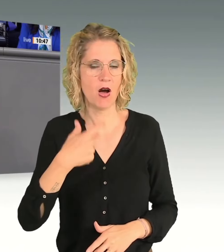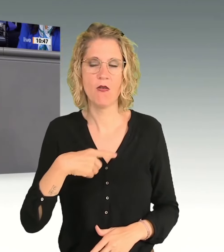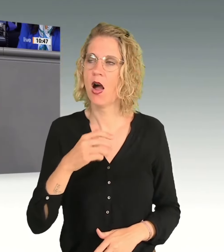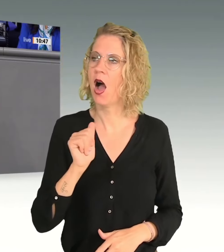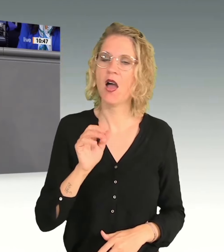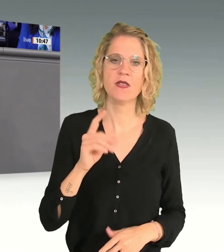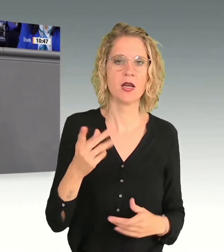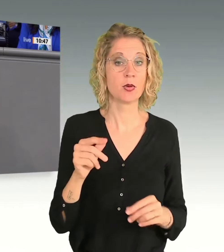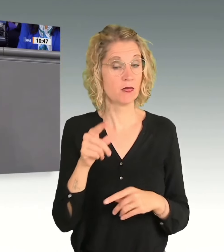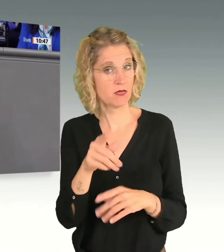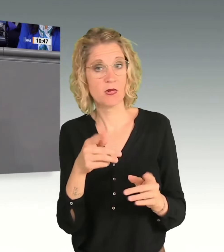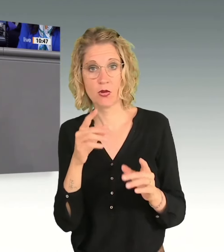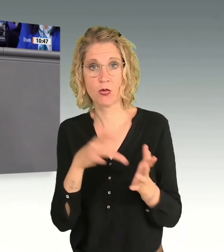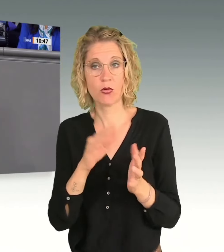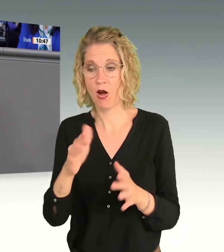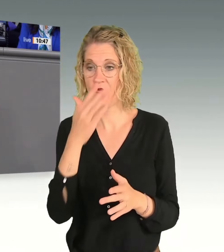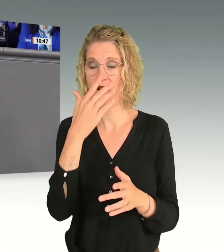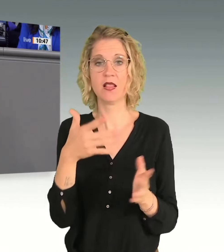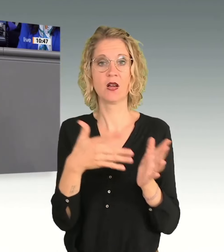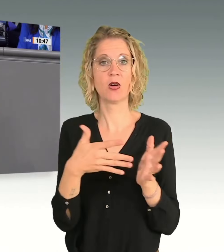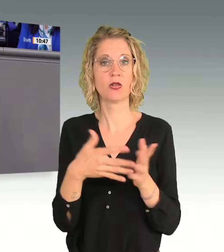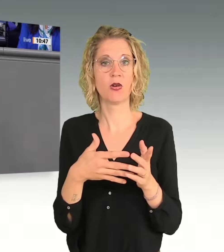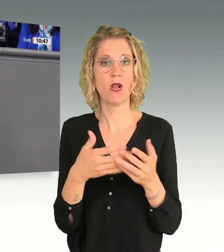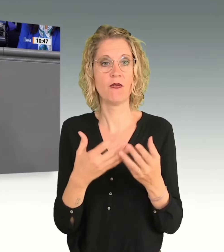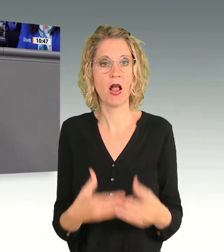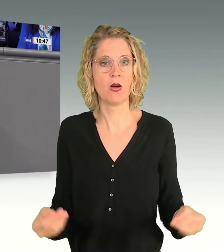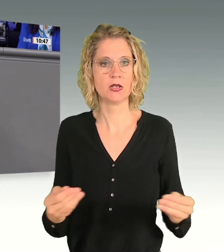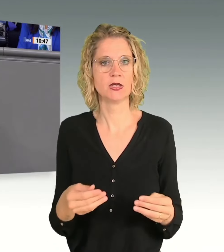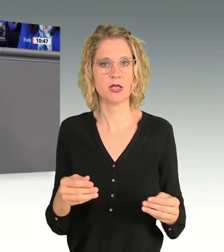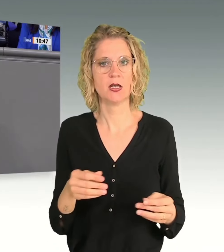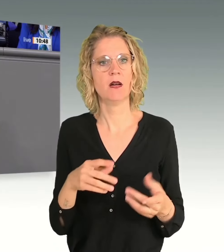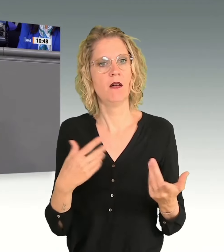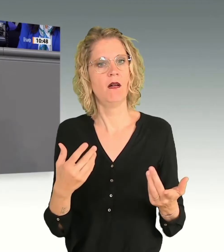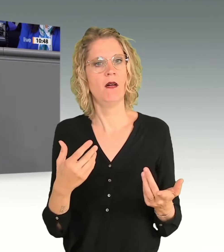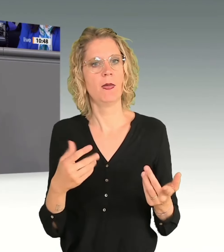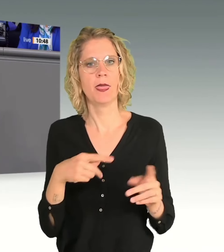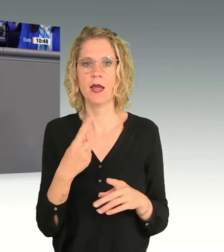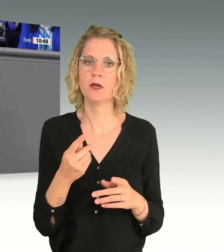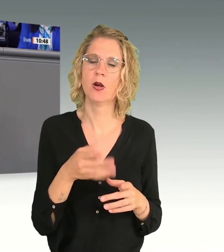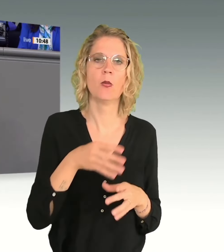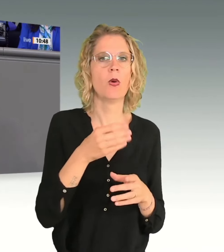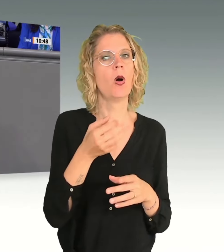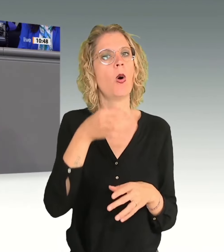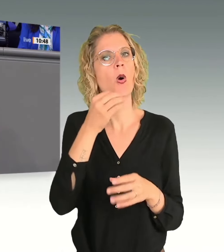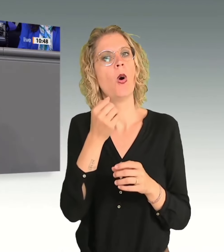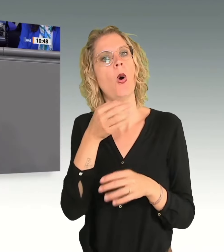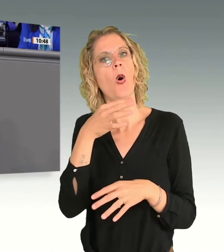Da setzt man sich nämlich nicht mit einem Rotwein in den Nobelitaliener oder trippelt im Kunstmuseum über das Fischgrätparkett. Da ist man in